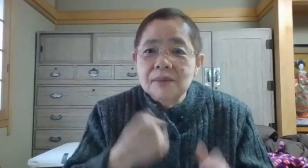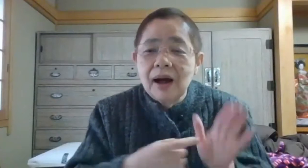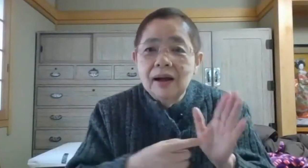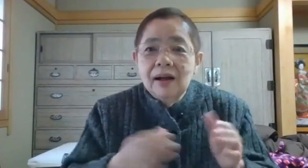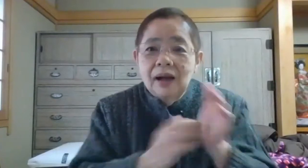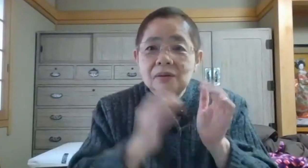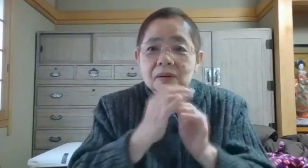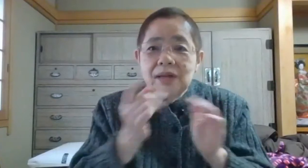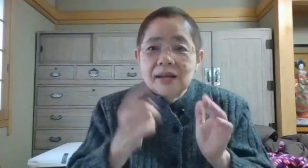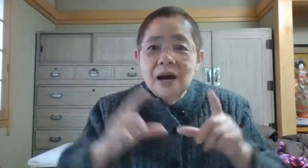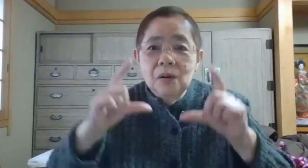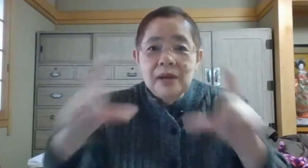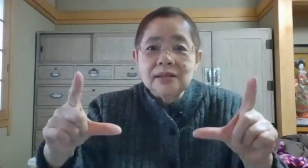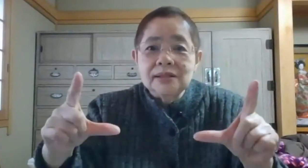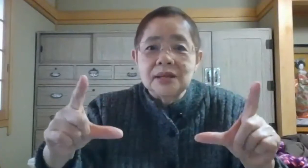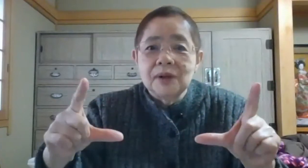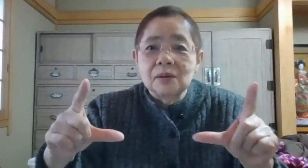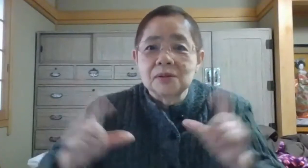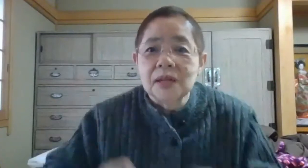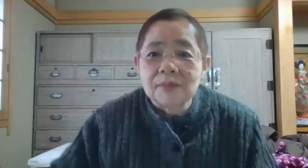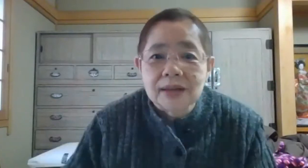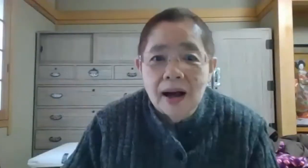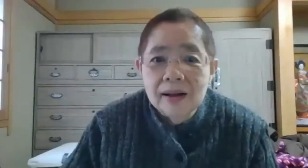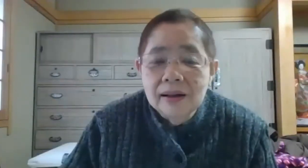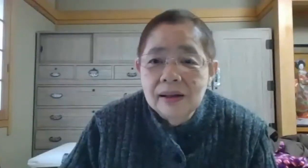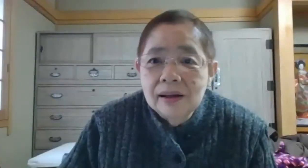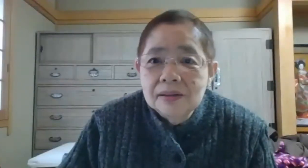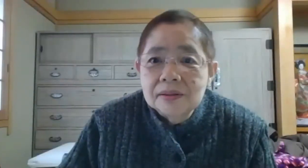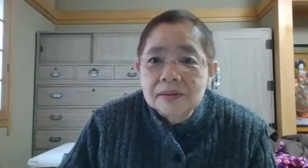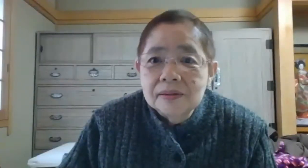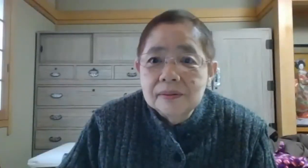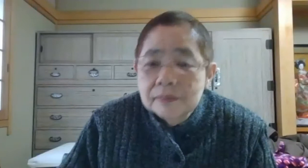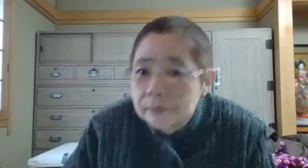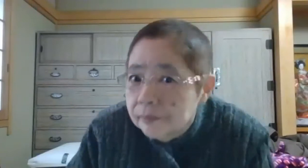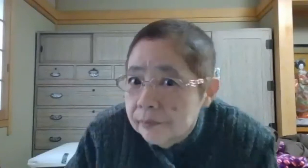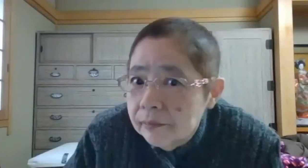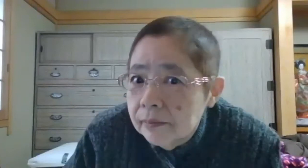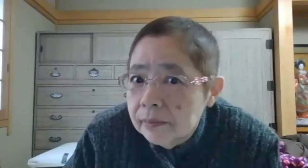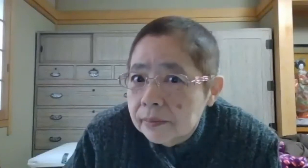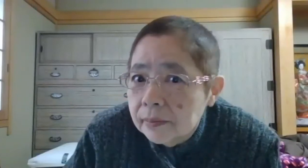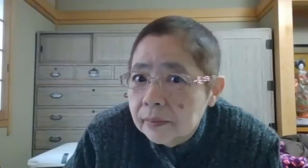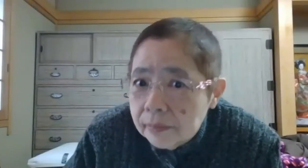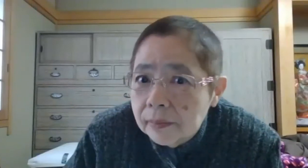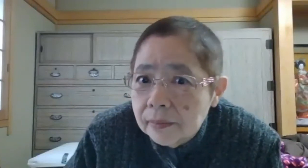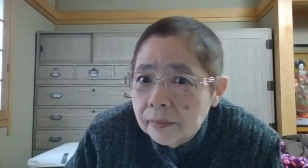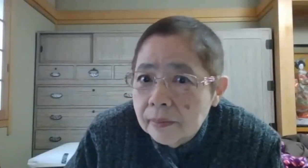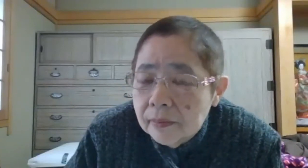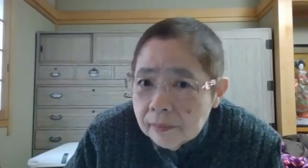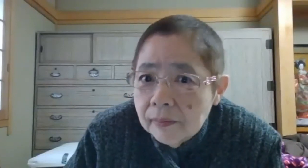ばあの竹さんをメインにしてもらうことできますか皆さんのご存知亡くなりましたよねはい